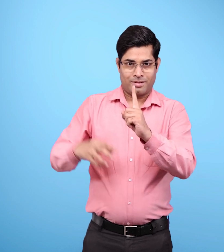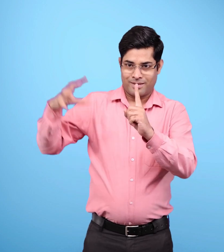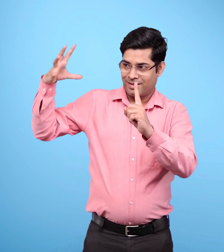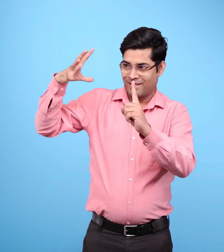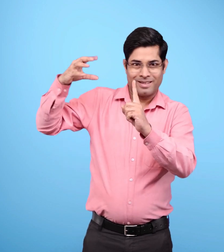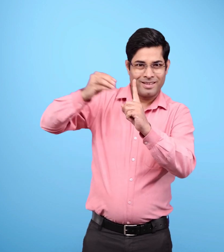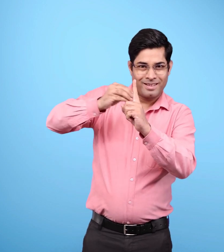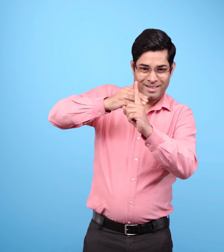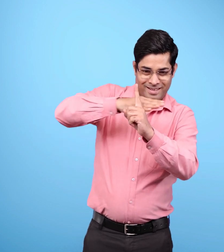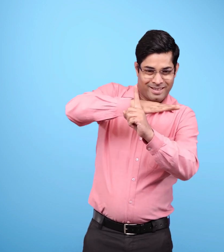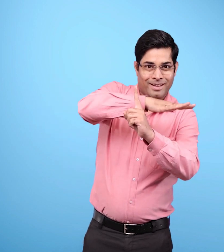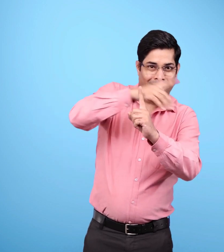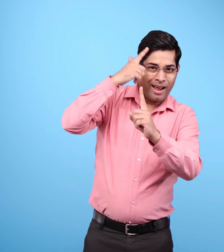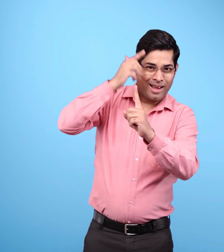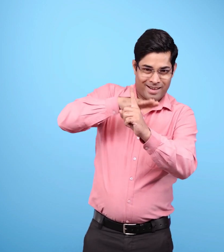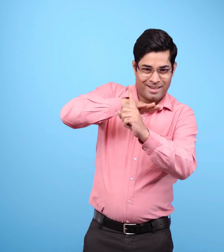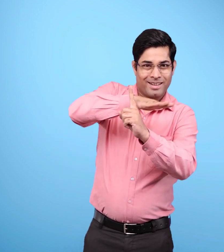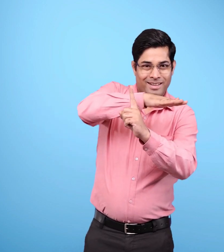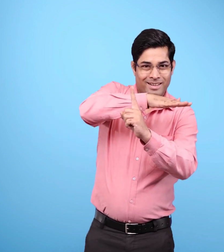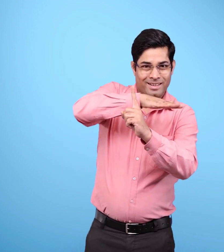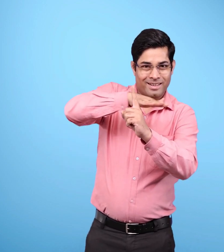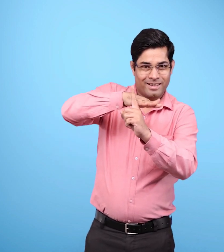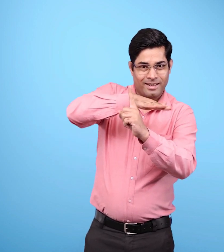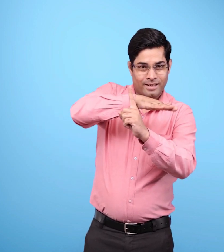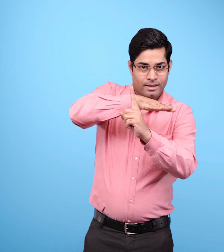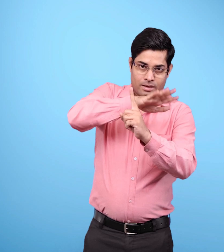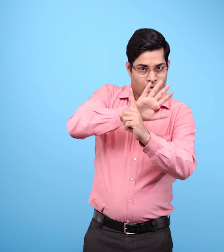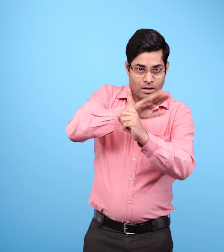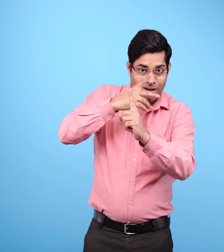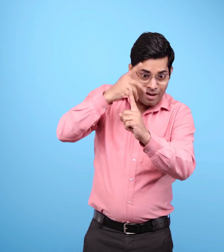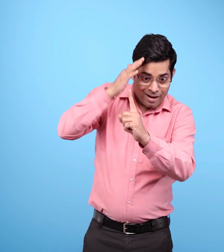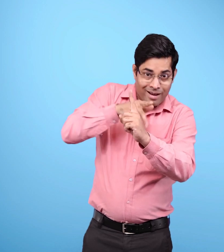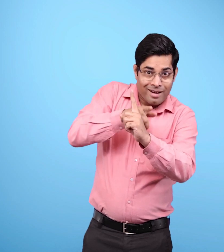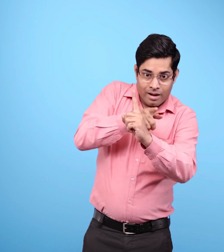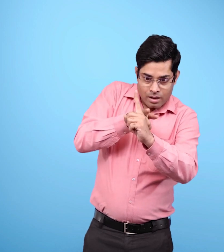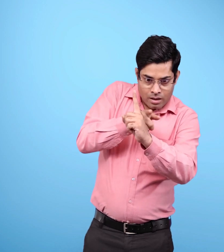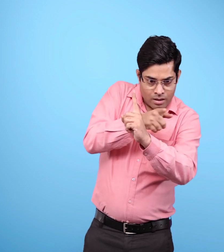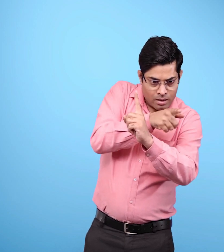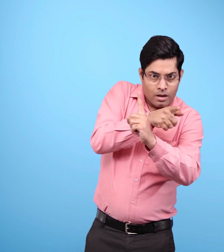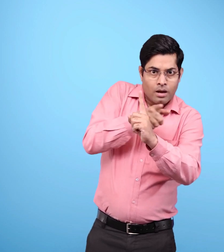चाया के सबसे उपरी बिंदू को पत्थर या किसी दूसरी वस्तु से चिन्हित करें